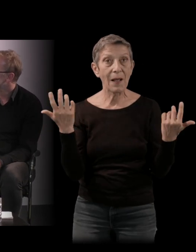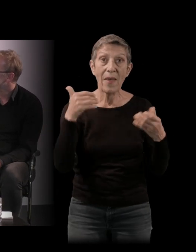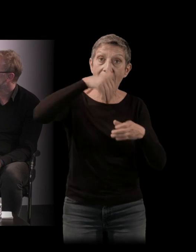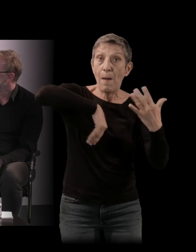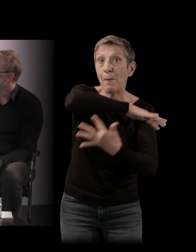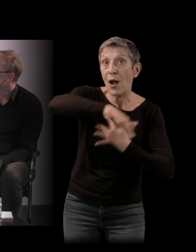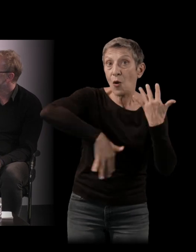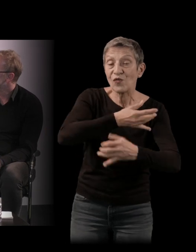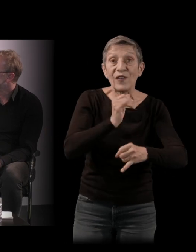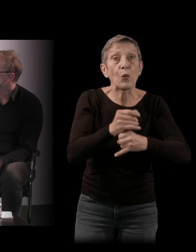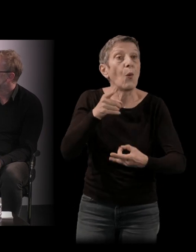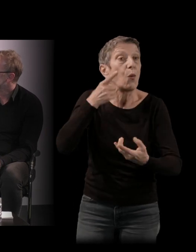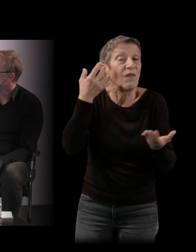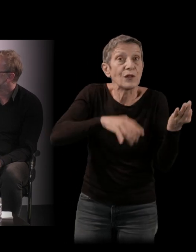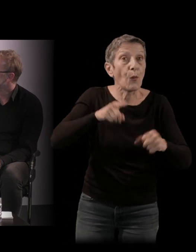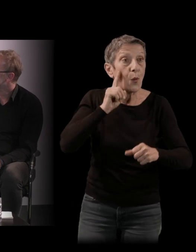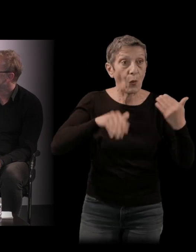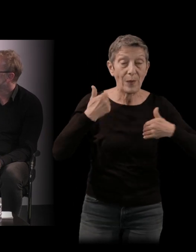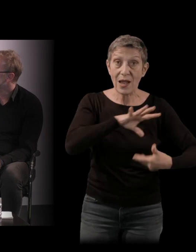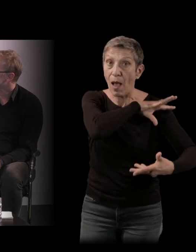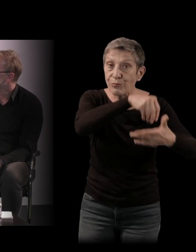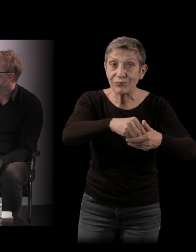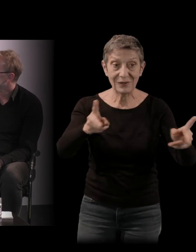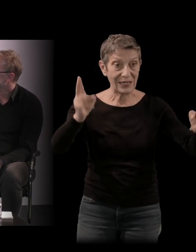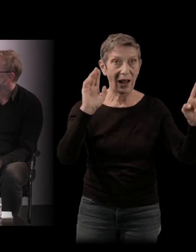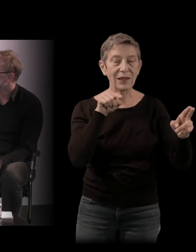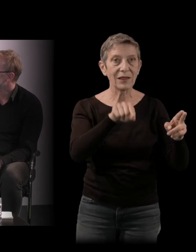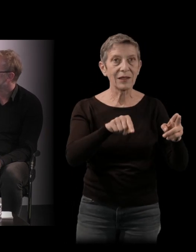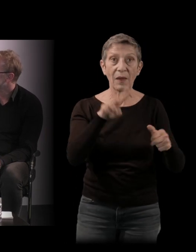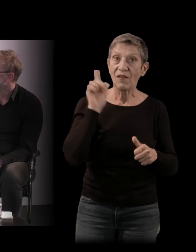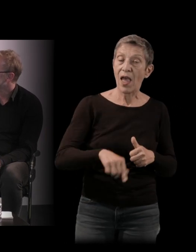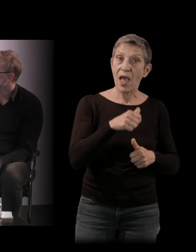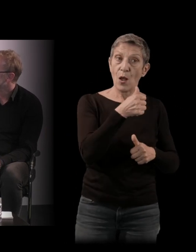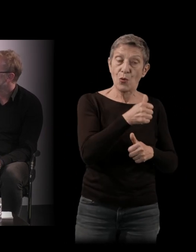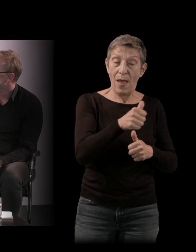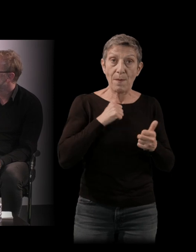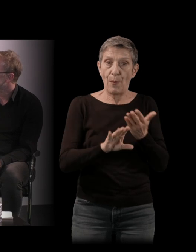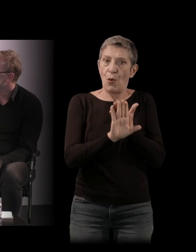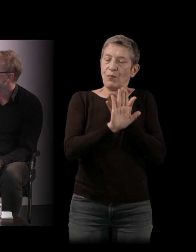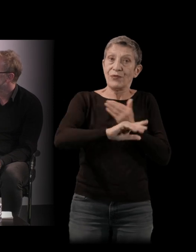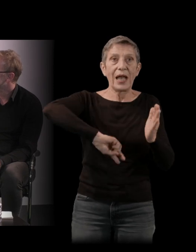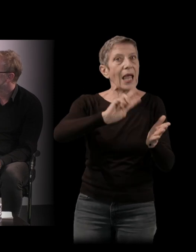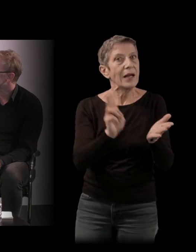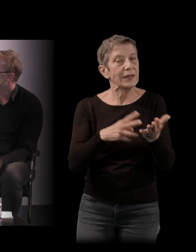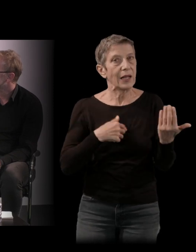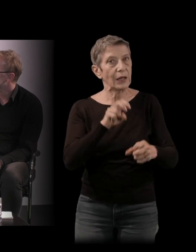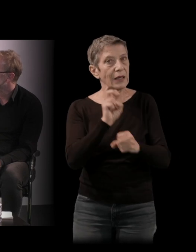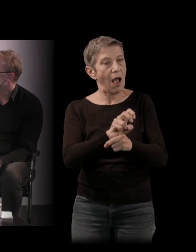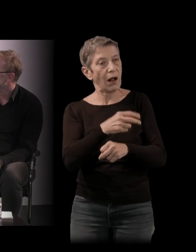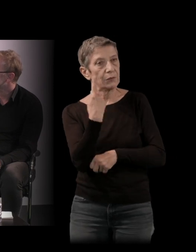pendant cette scène. Donc, lui-même ne s'est jamais laissé complètement à paix par la réalité. Il garde son point de vue de metteur en scène